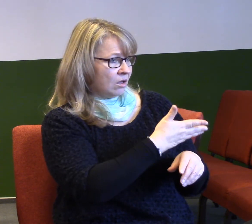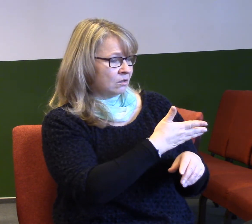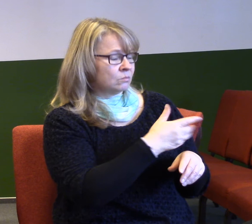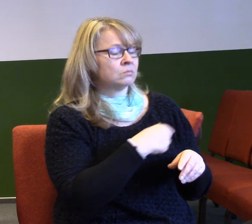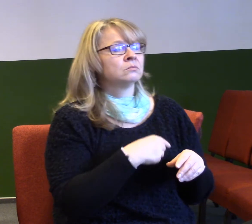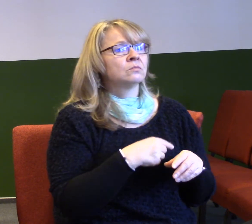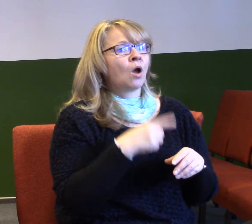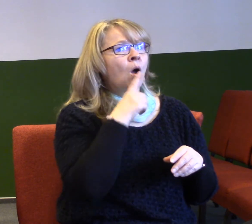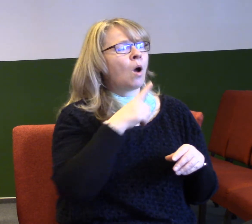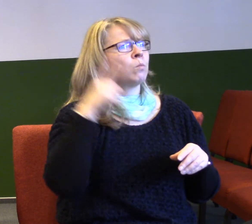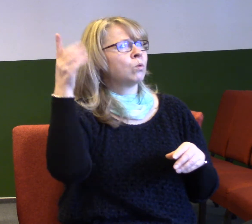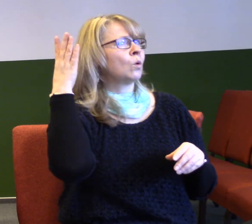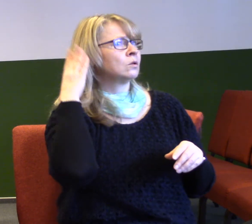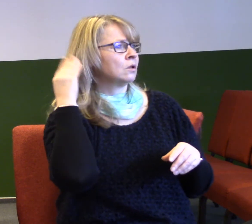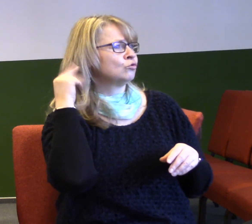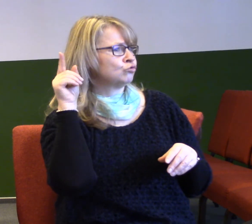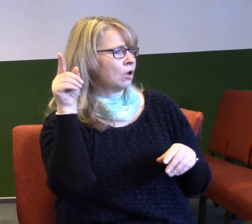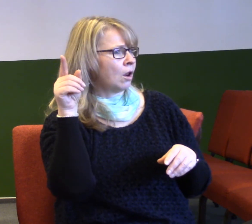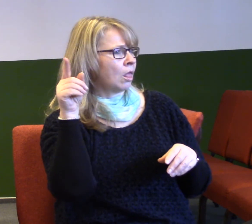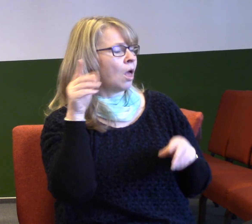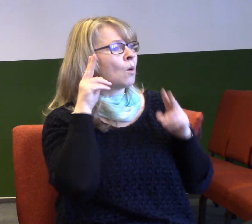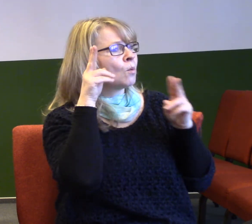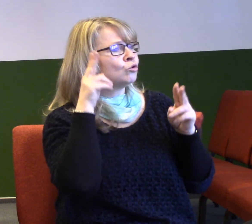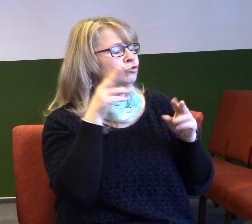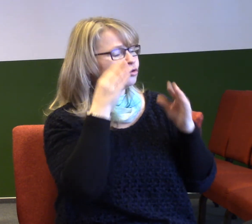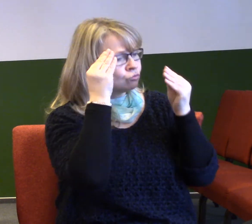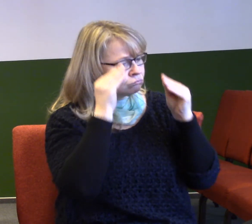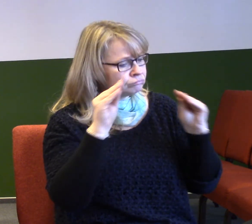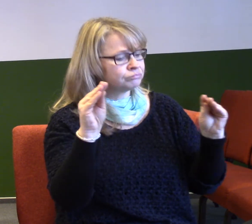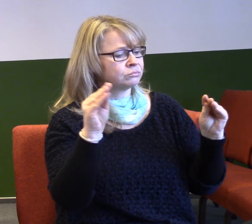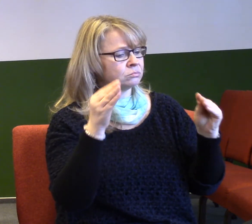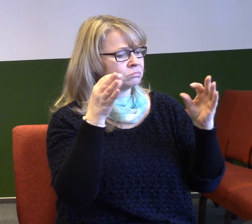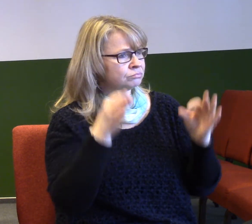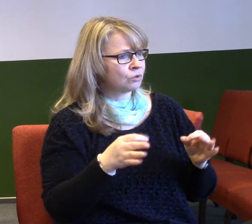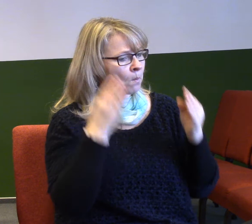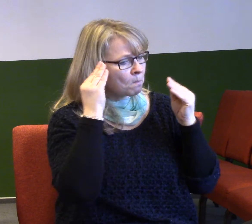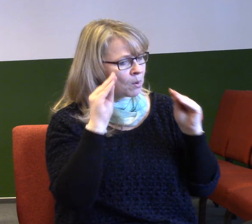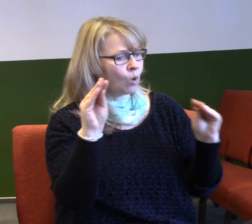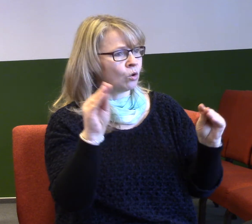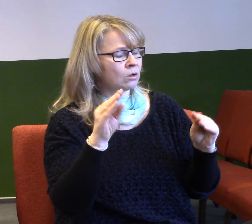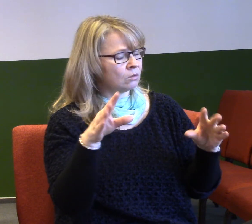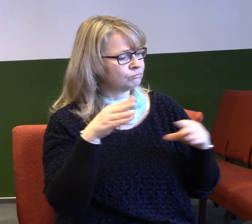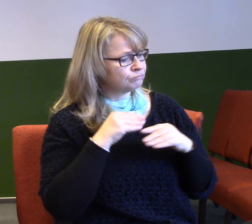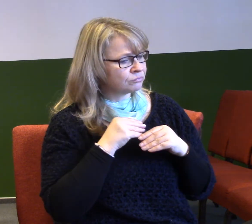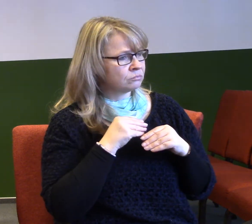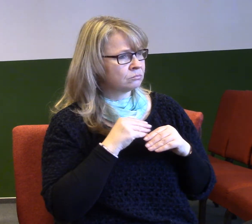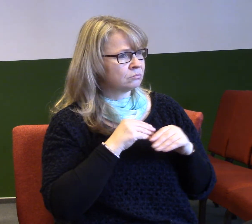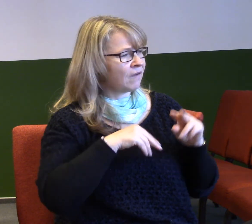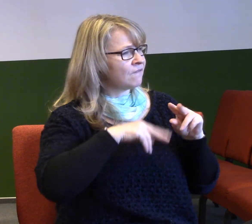byl velmi pokorný muž víc než všichni lidé, kteří byli na povrchu země. To je zajímavé hodnocení.